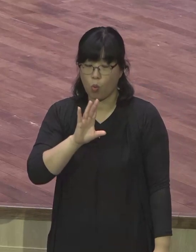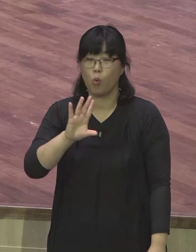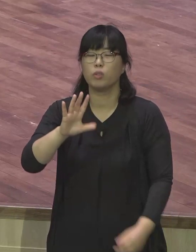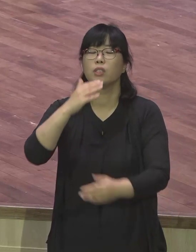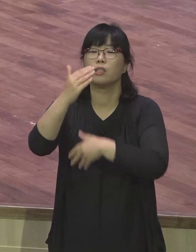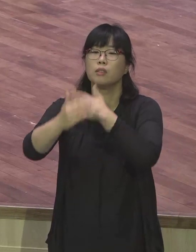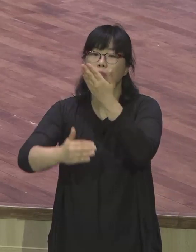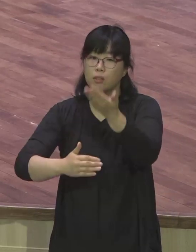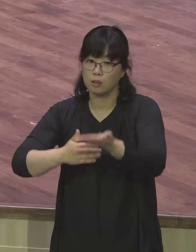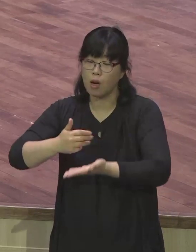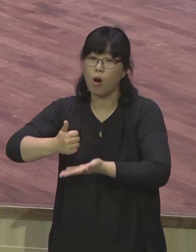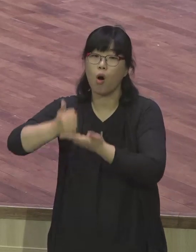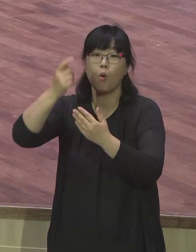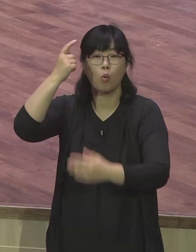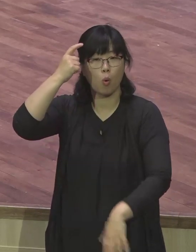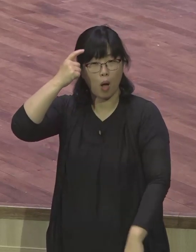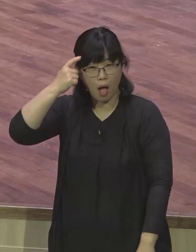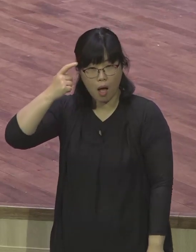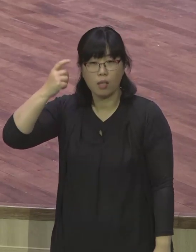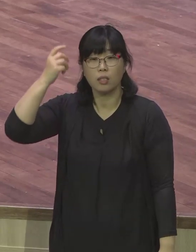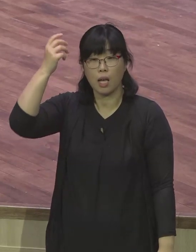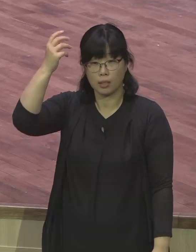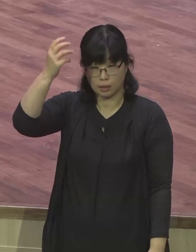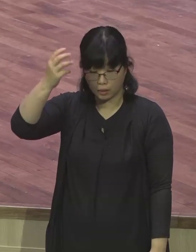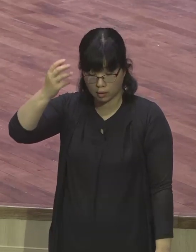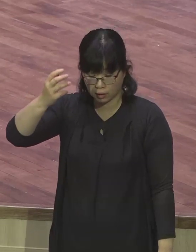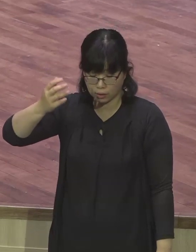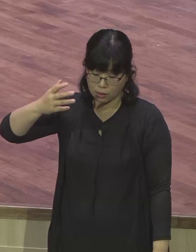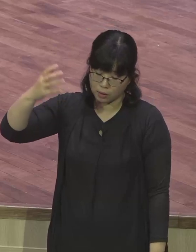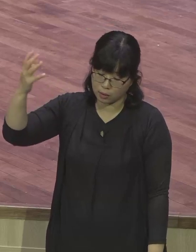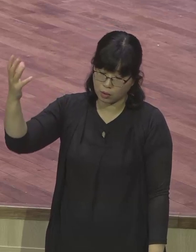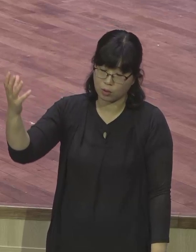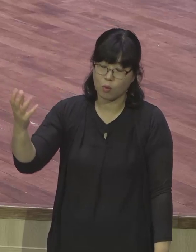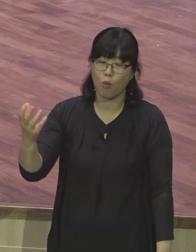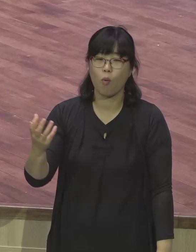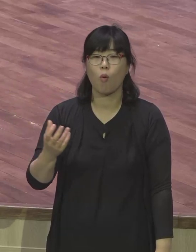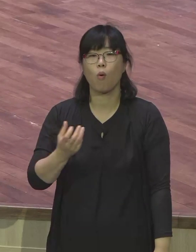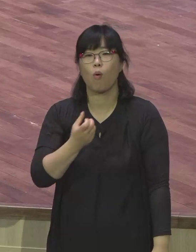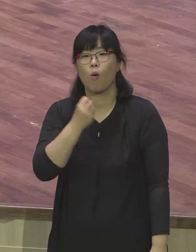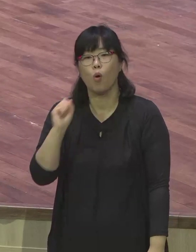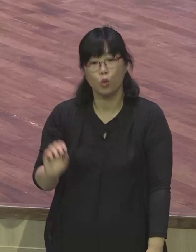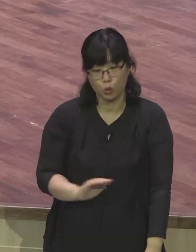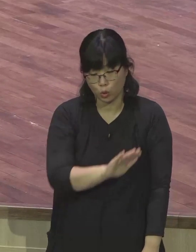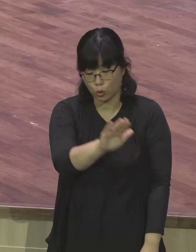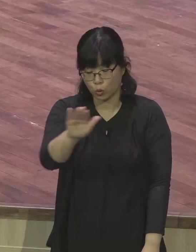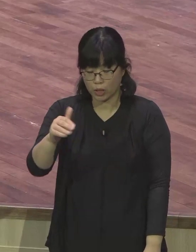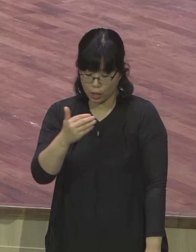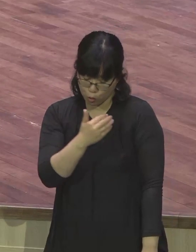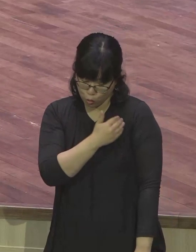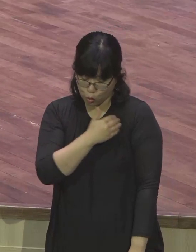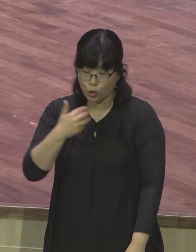우리의 빛이 여장 살리고 우리의